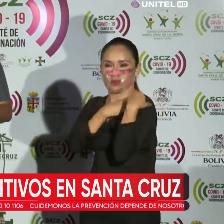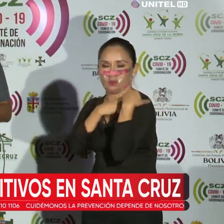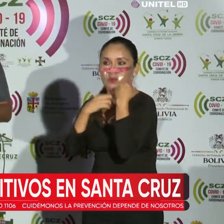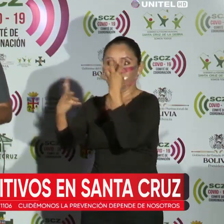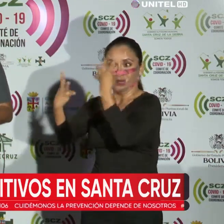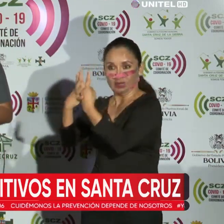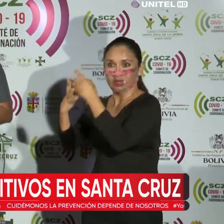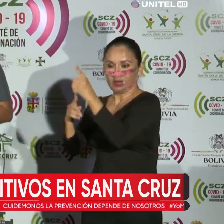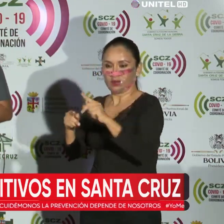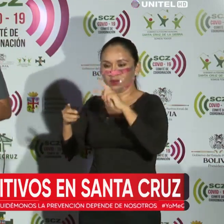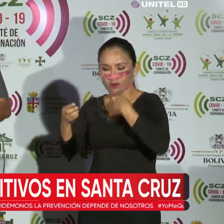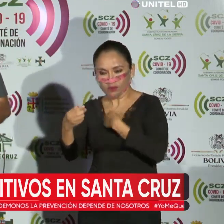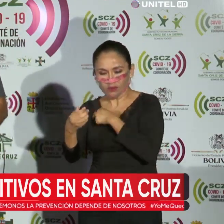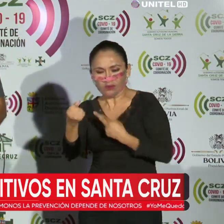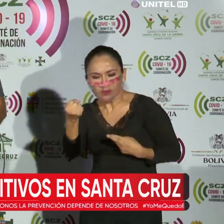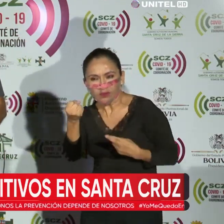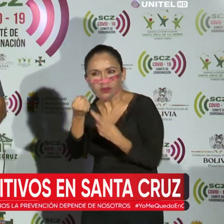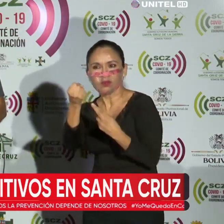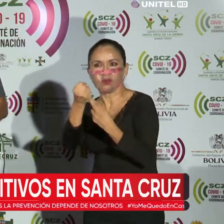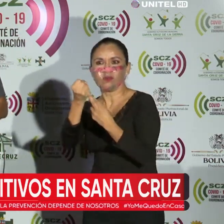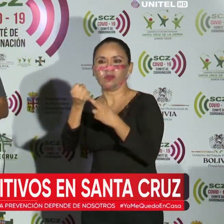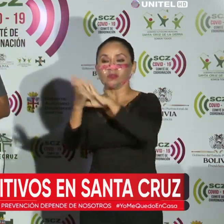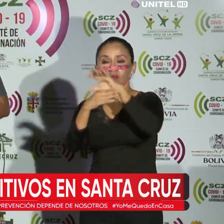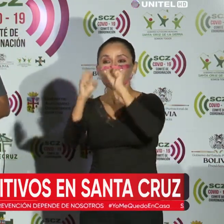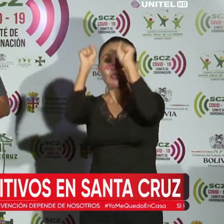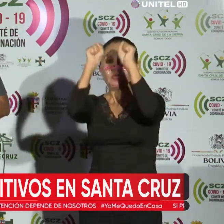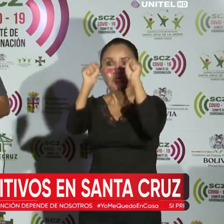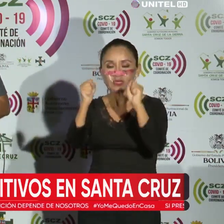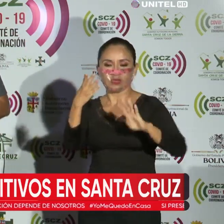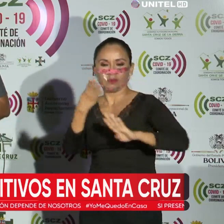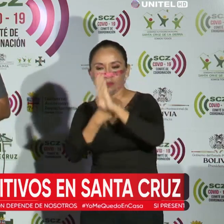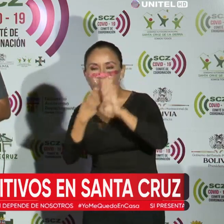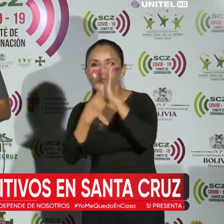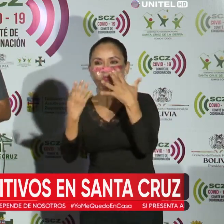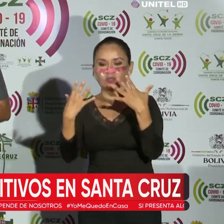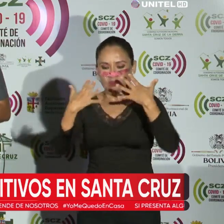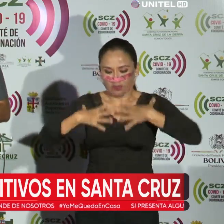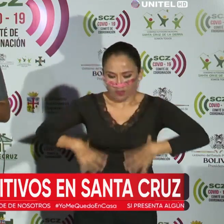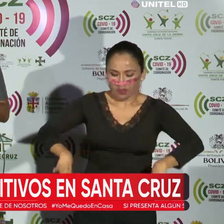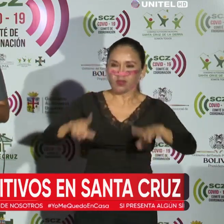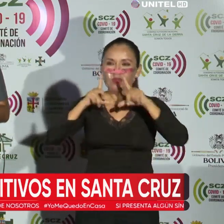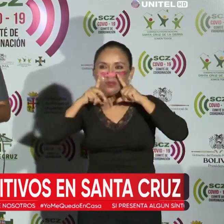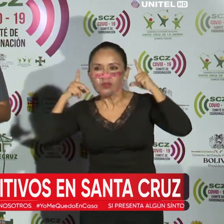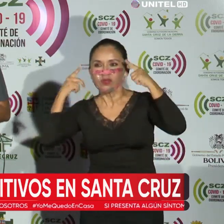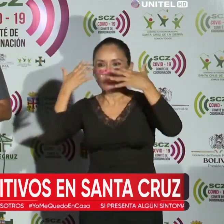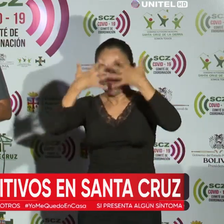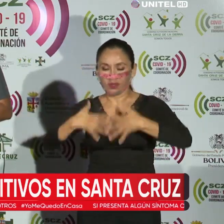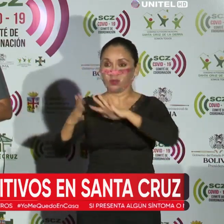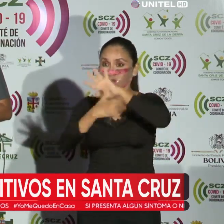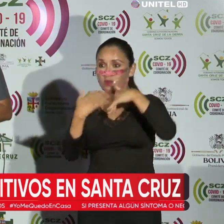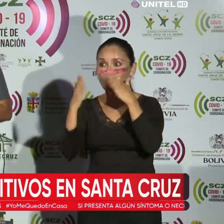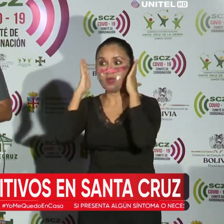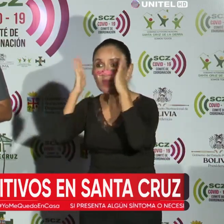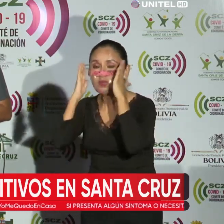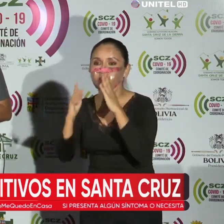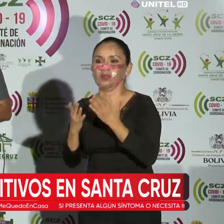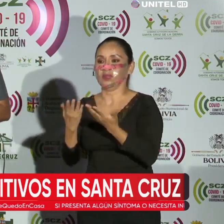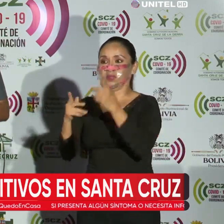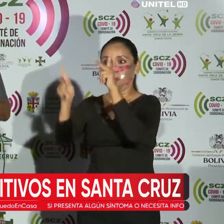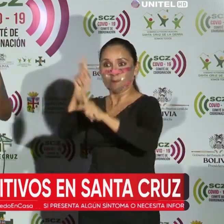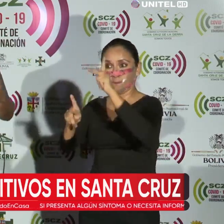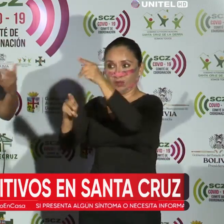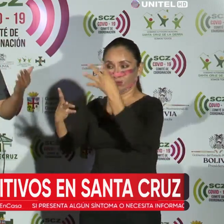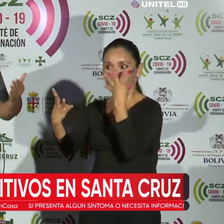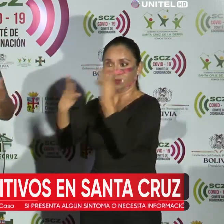estamos reforzando los sistemas de bioseguridad, de protección, atendiendo a las personas privadas de